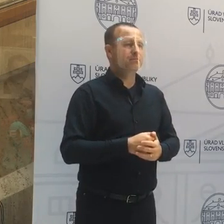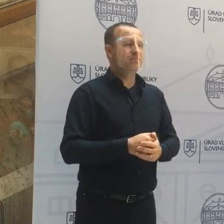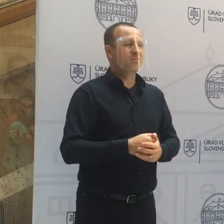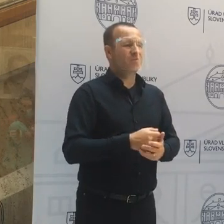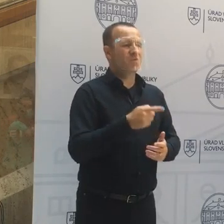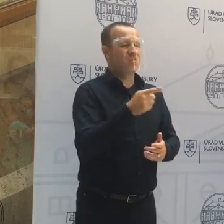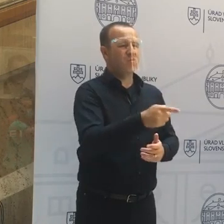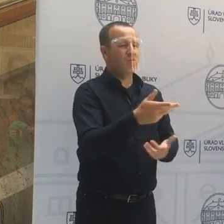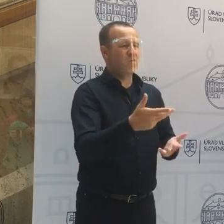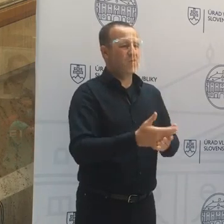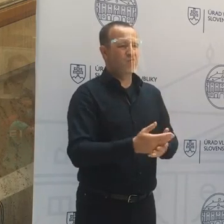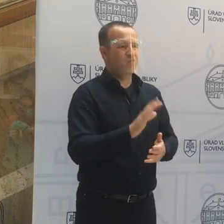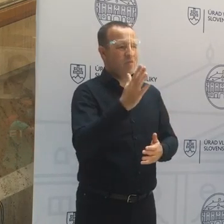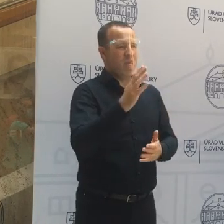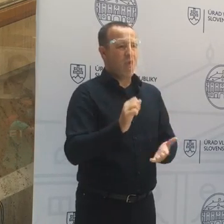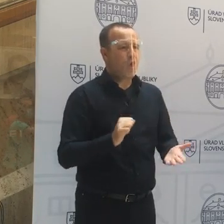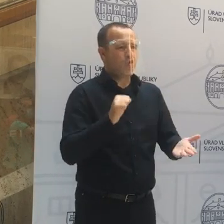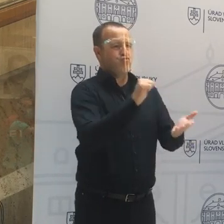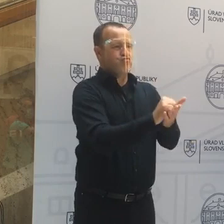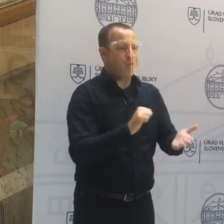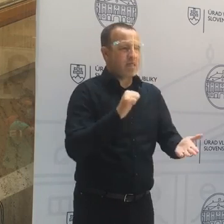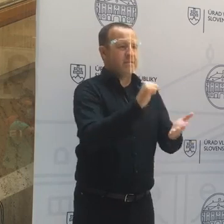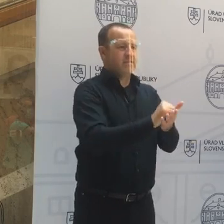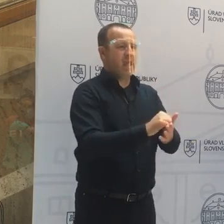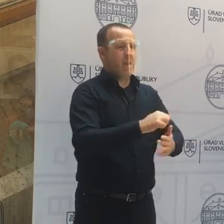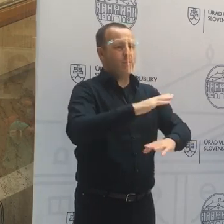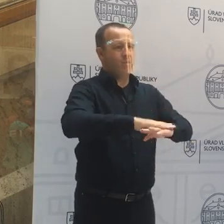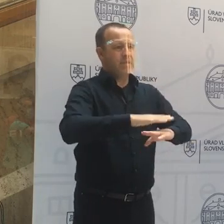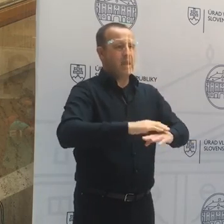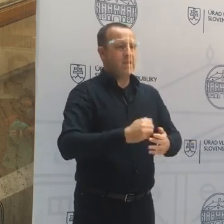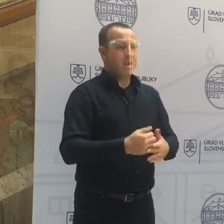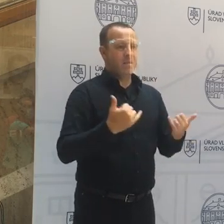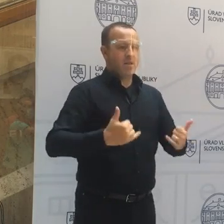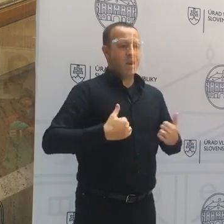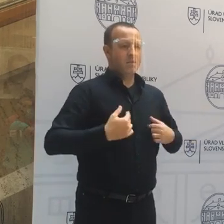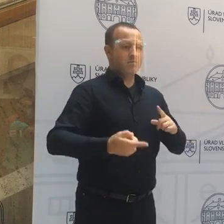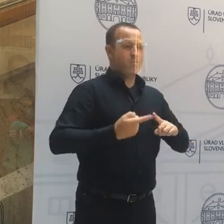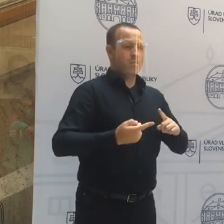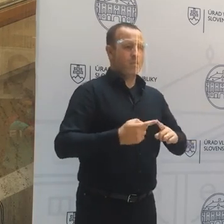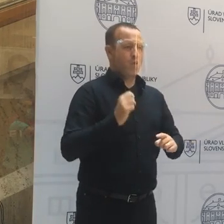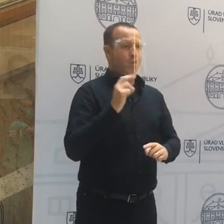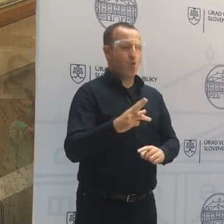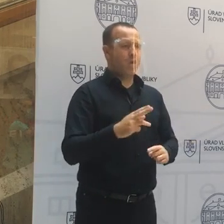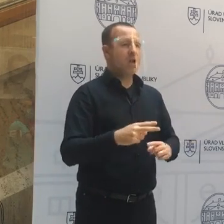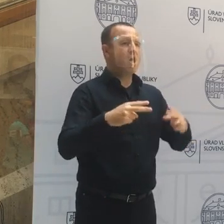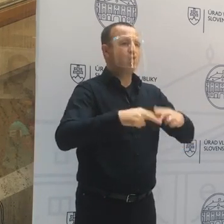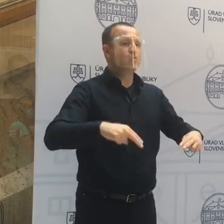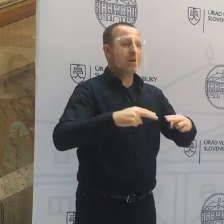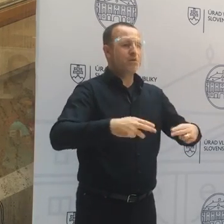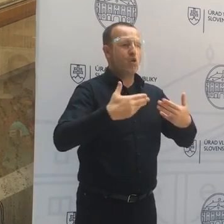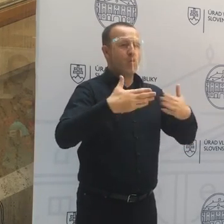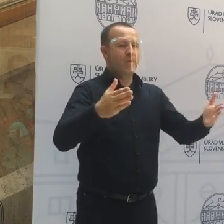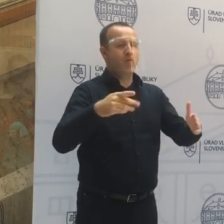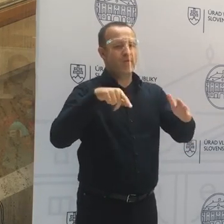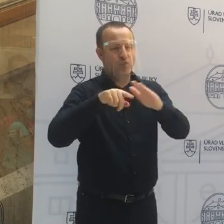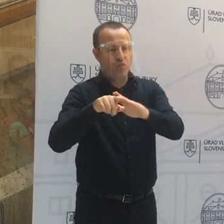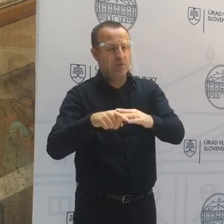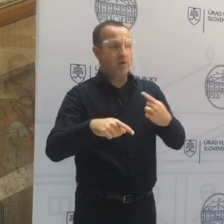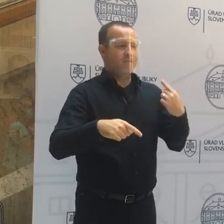Dnes máme podmienky naozaj tak uvoľnené, že aj reštaurácie môžu mať otvorené na terase, interiéri. Čiže v zájom